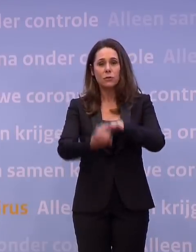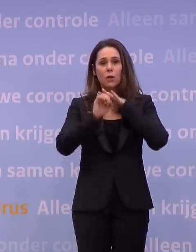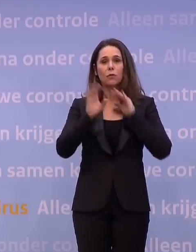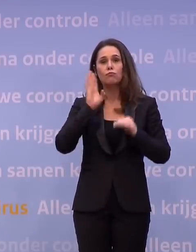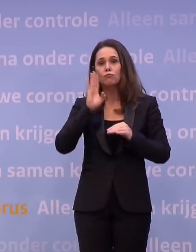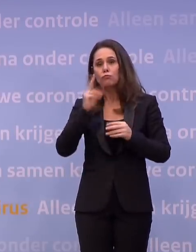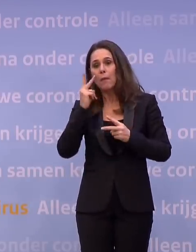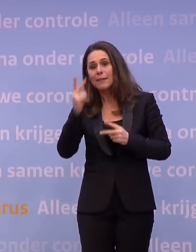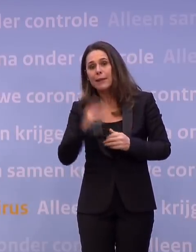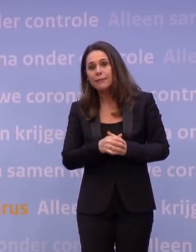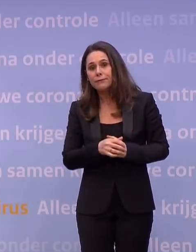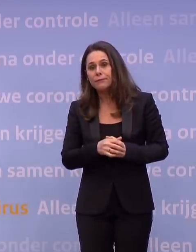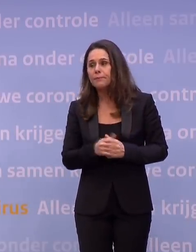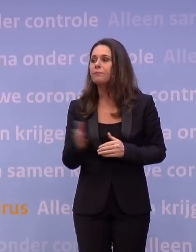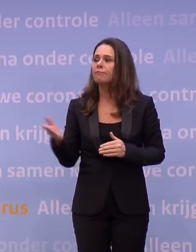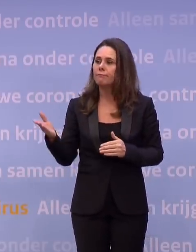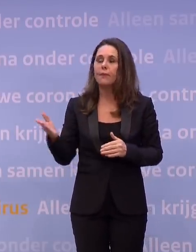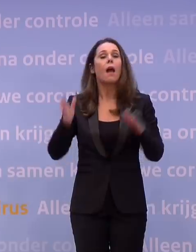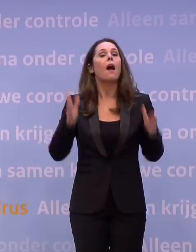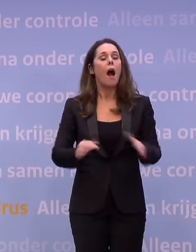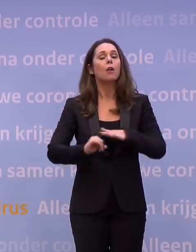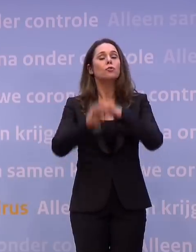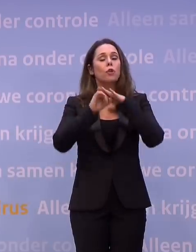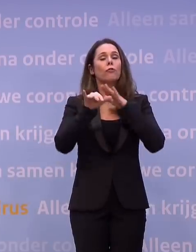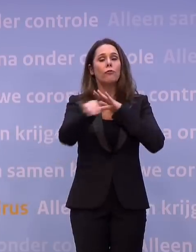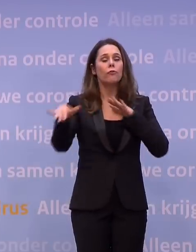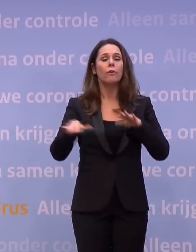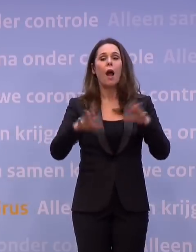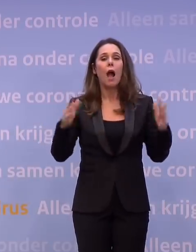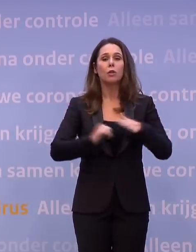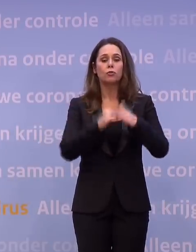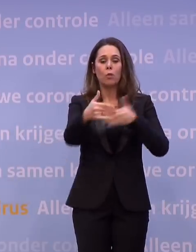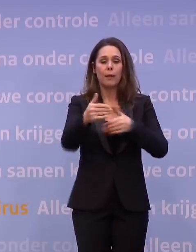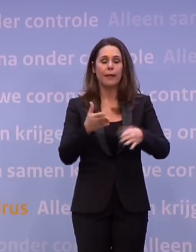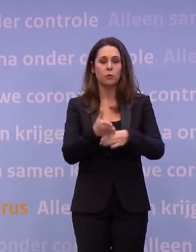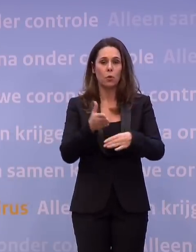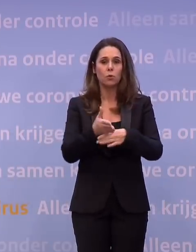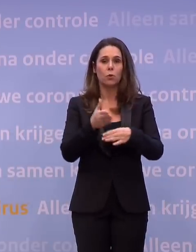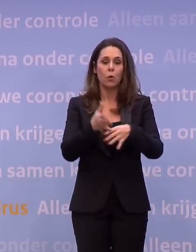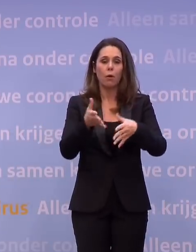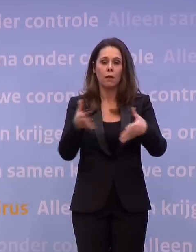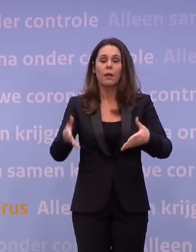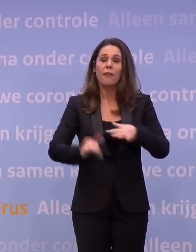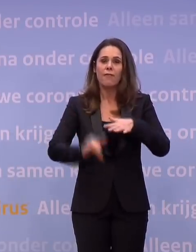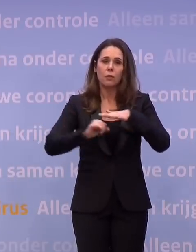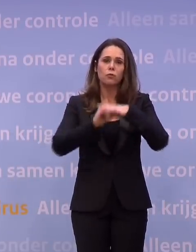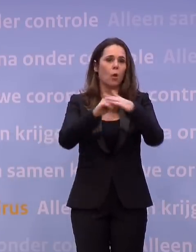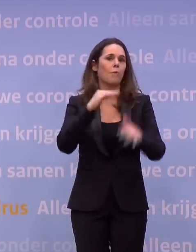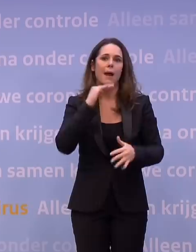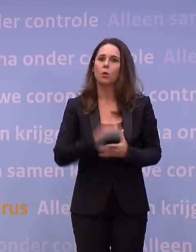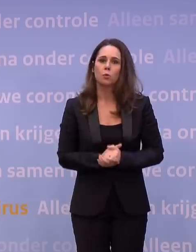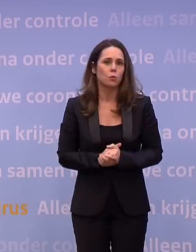geven? Nou, om te beginnen, er is nu steun, Alle bestaande steunpakketten lopen door en die ademen mee, dus er is heel veel steun, maar het is niet genoeg.